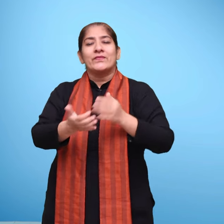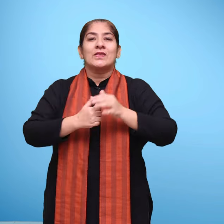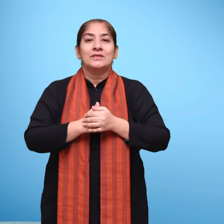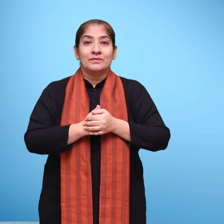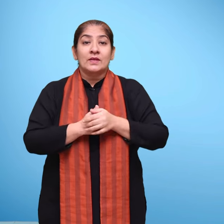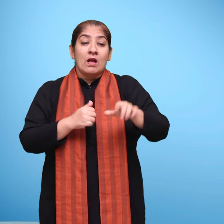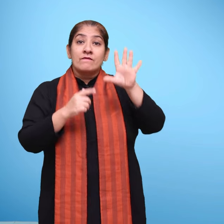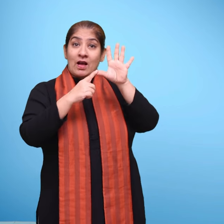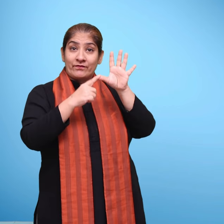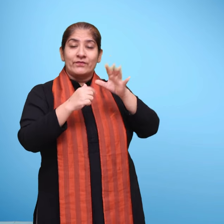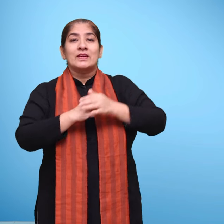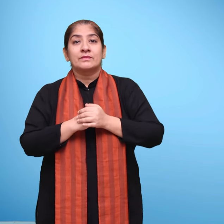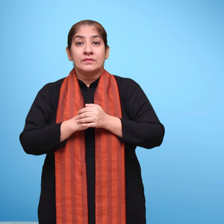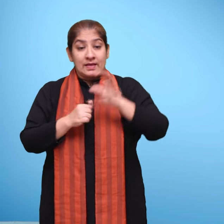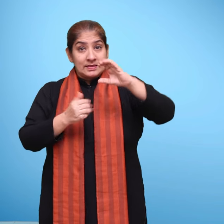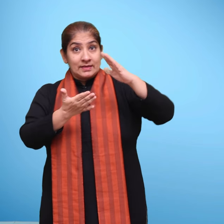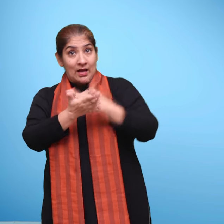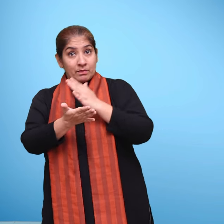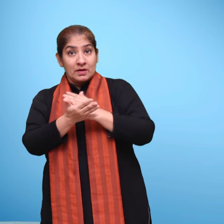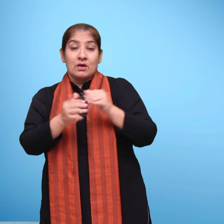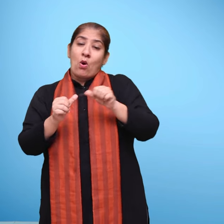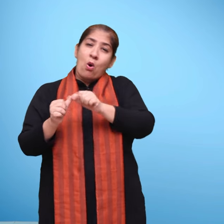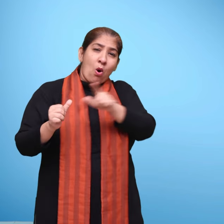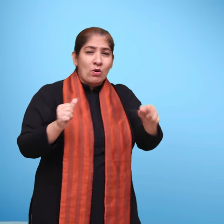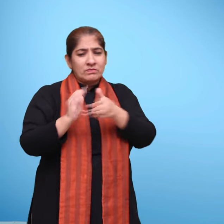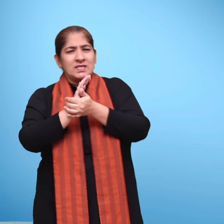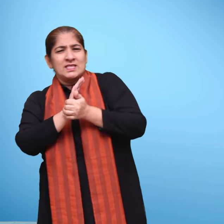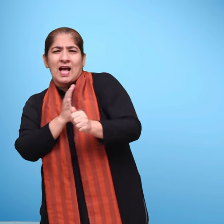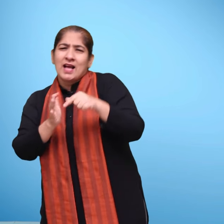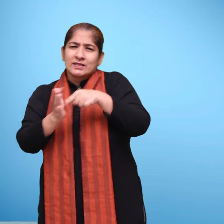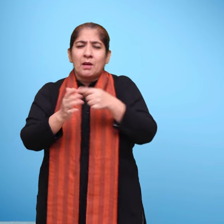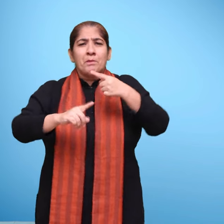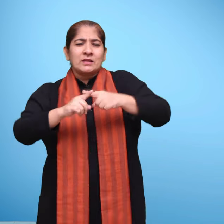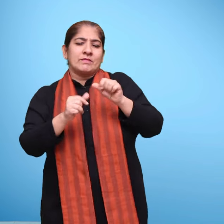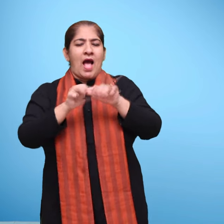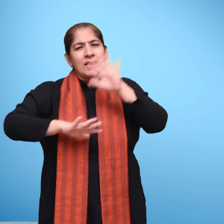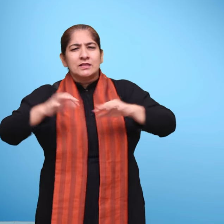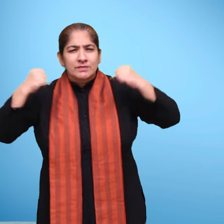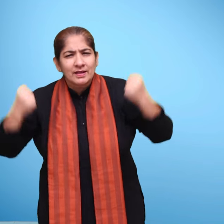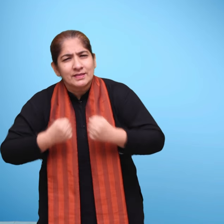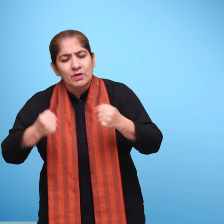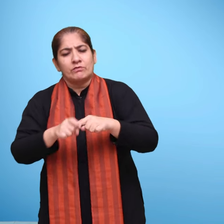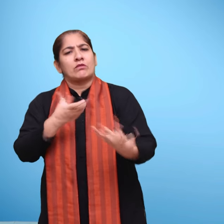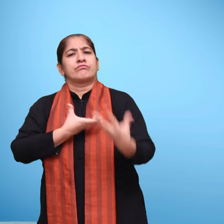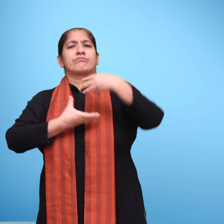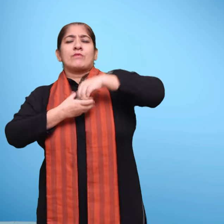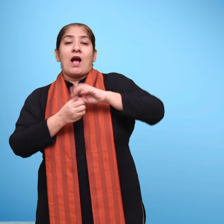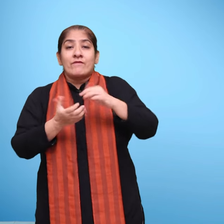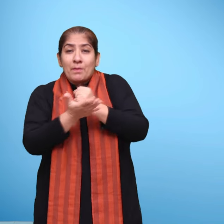पांचवा, हर पाठ में लगभग सारी दक्षताओं का ध्यान रखा गया है बच्चों के तृष्टिकून से पाठों